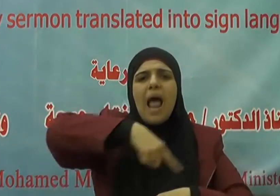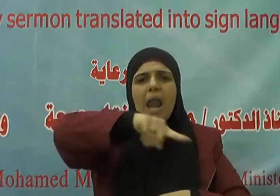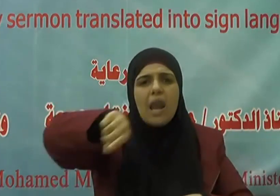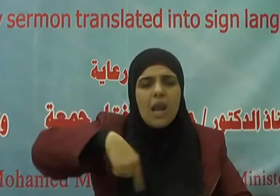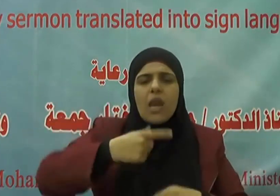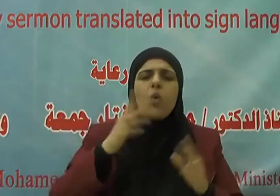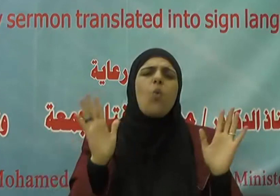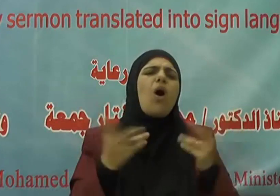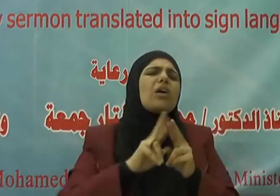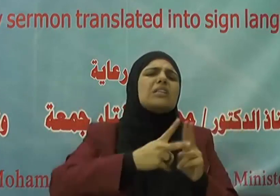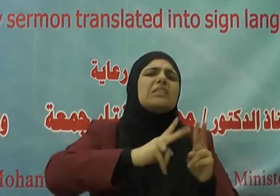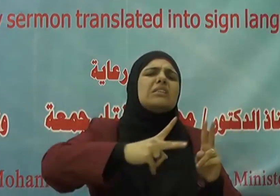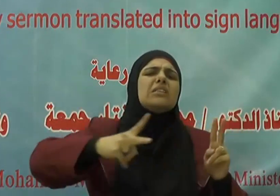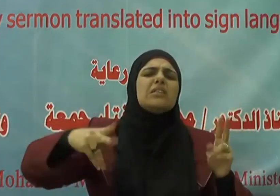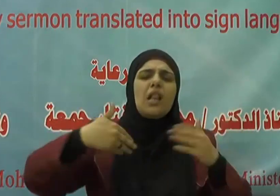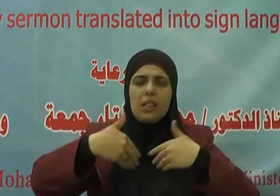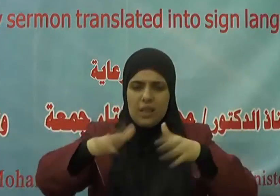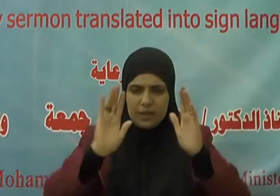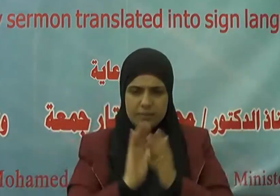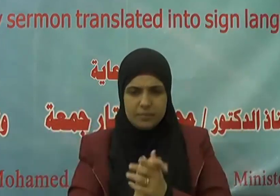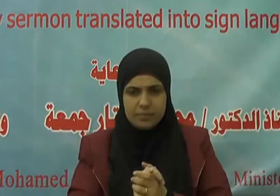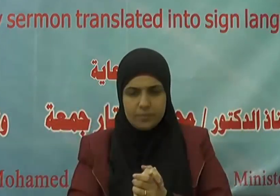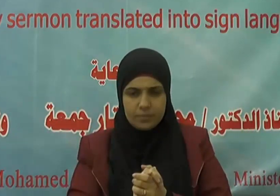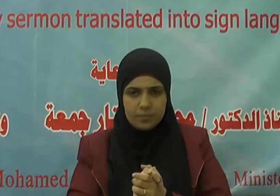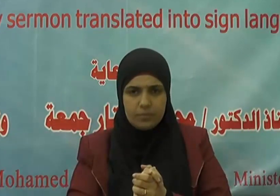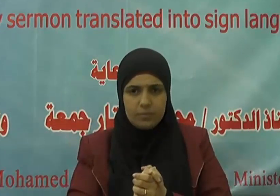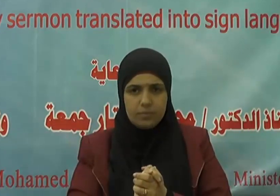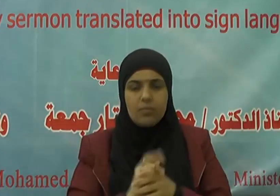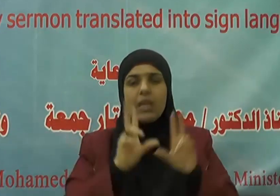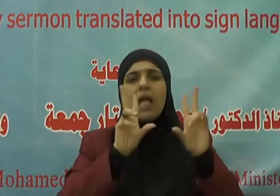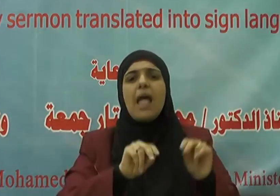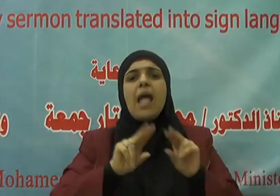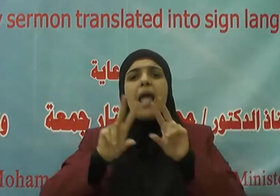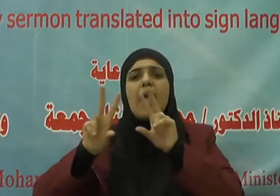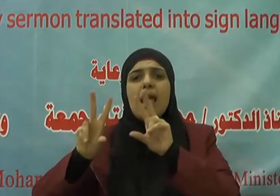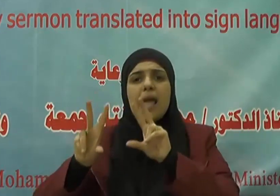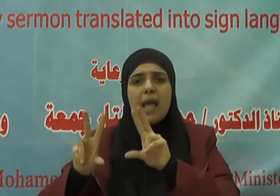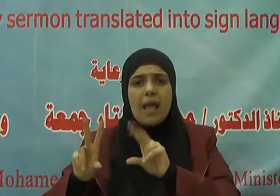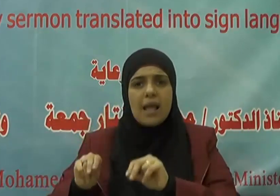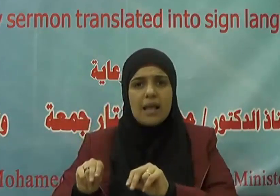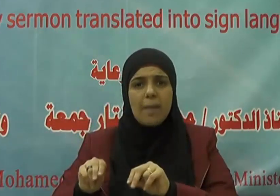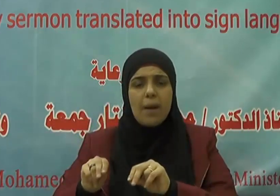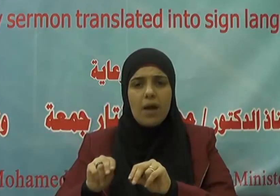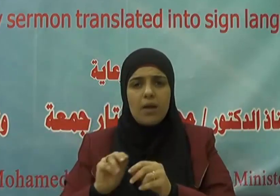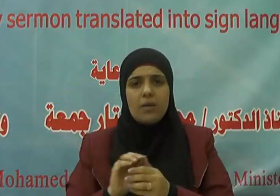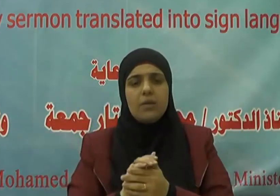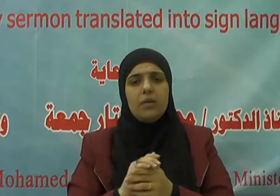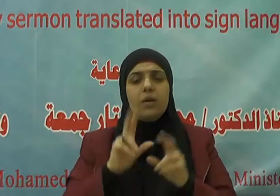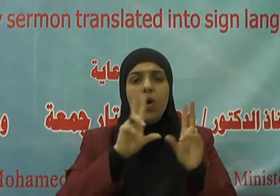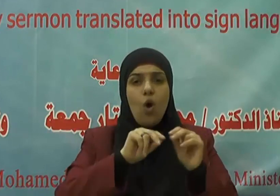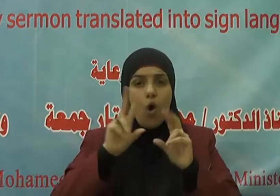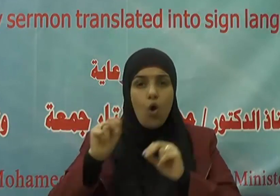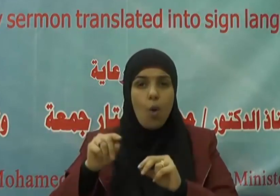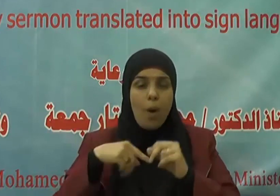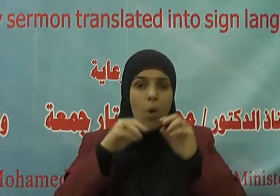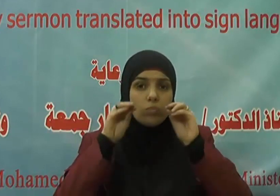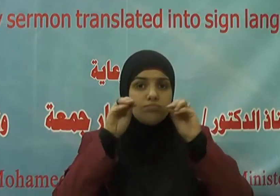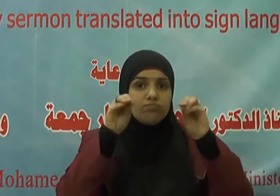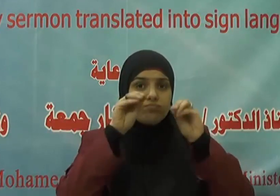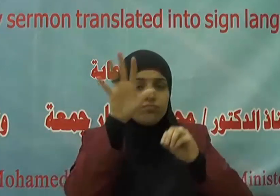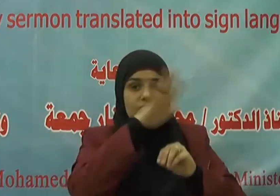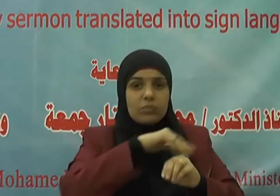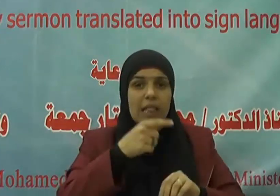وغير ذلك كما عني الإسلام